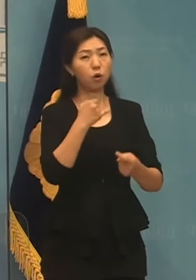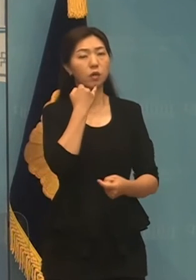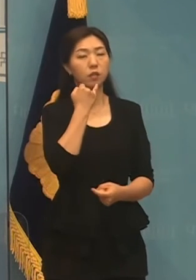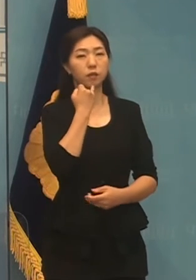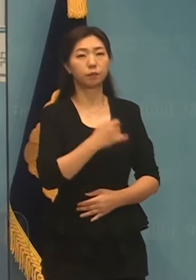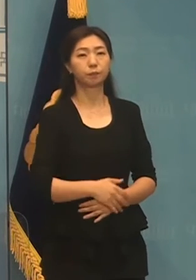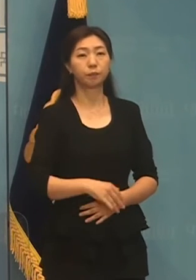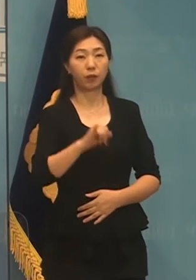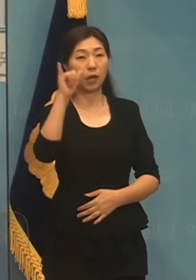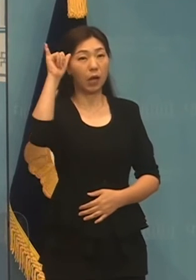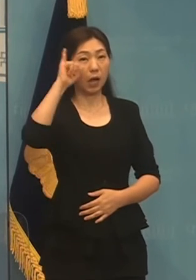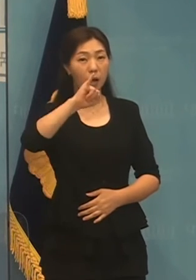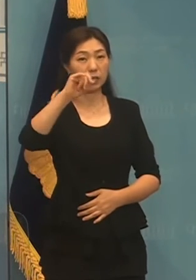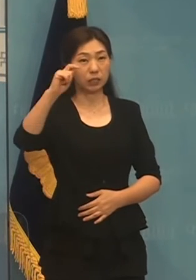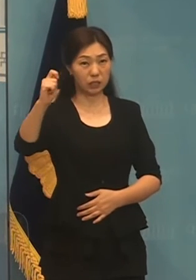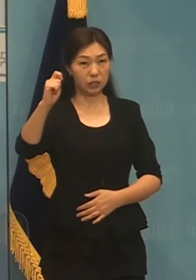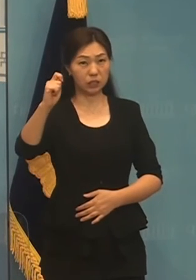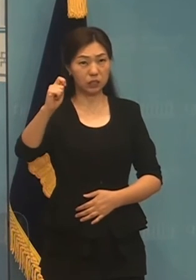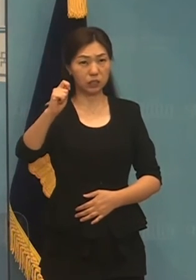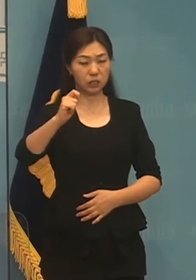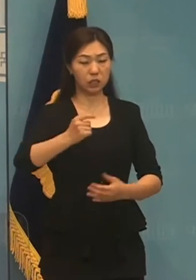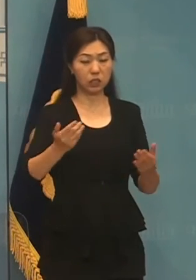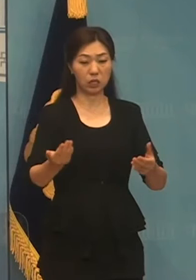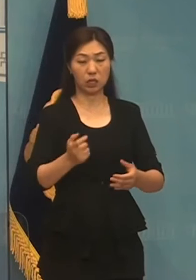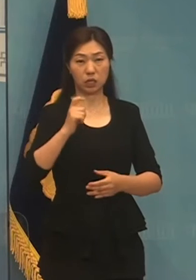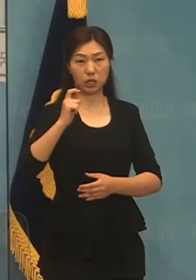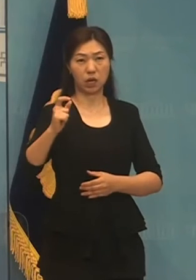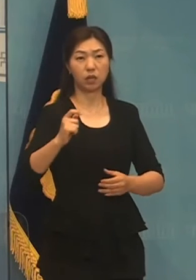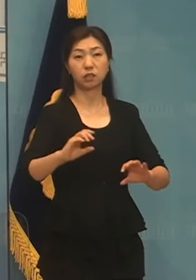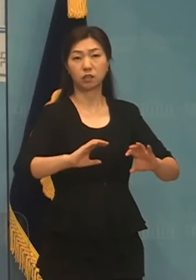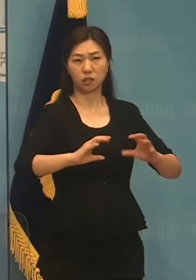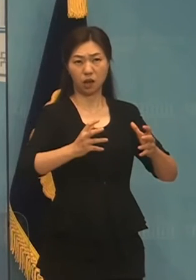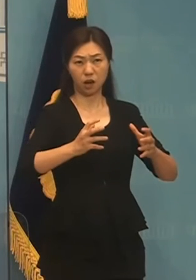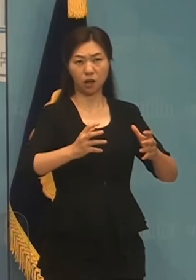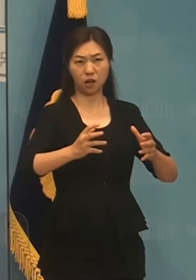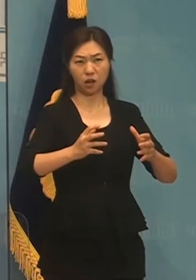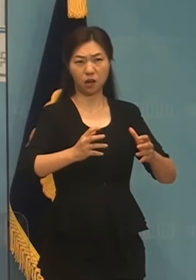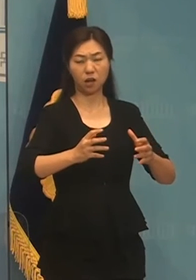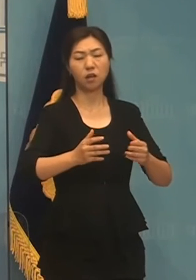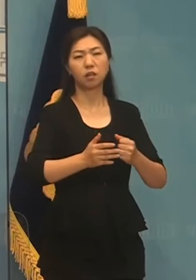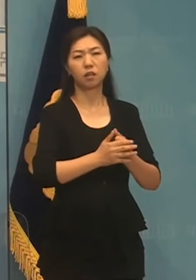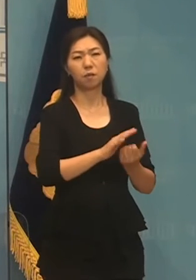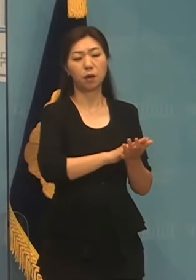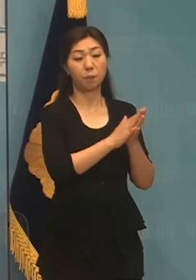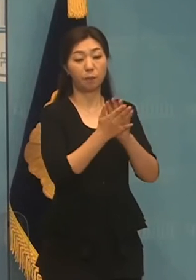앞서가는 정보통신 기술이 이 변화를 가능하게 만들고 있습니다.